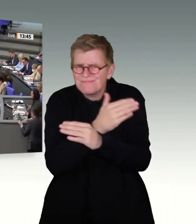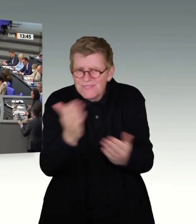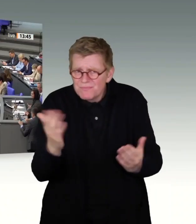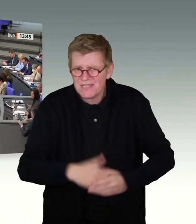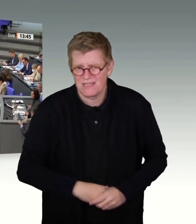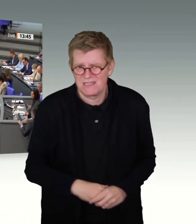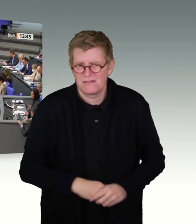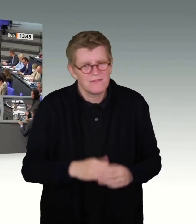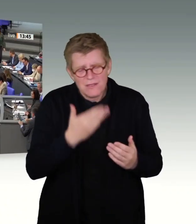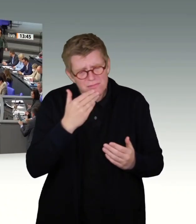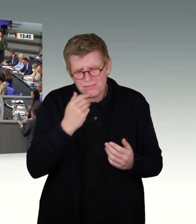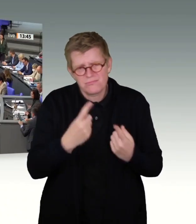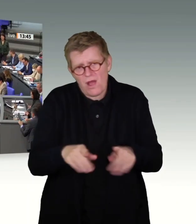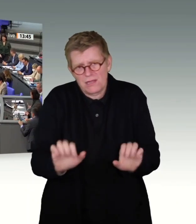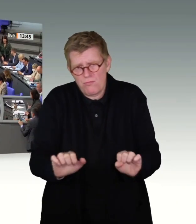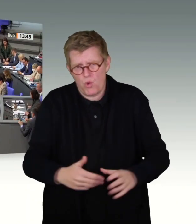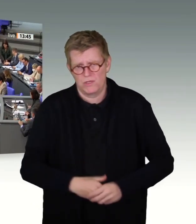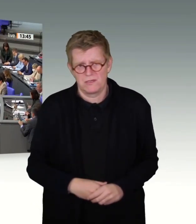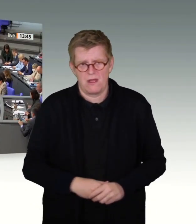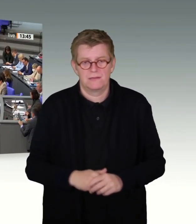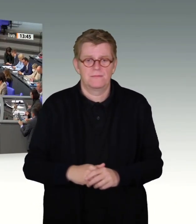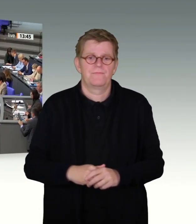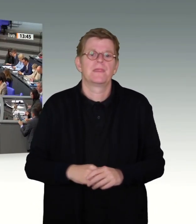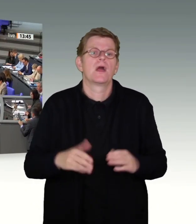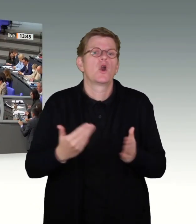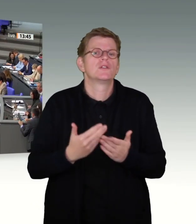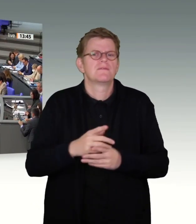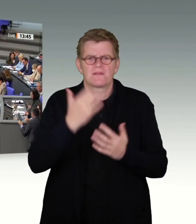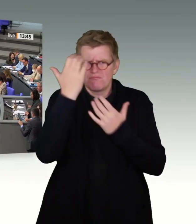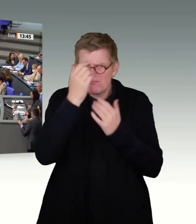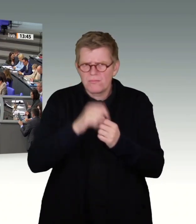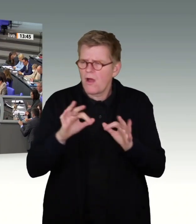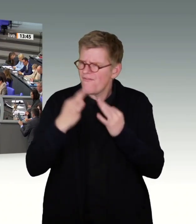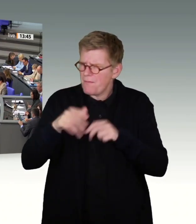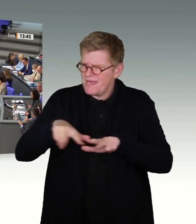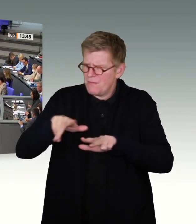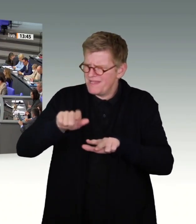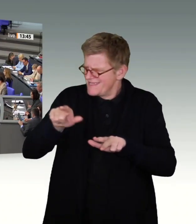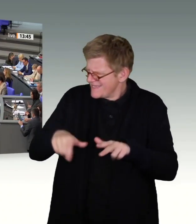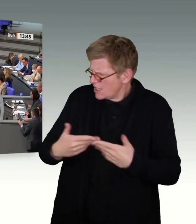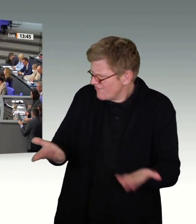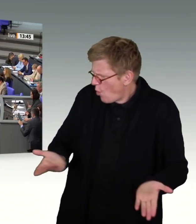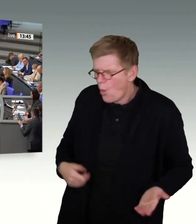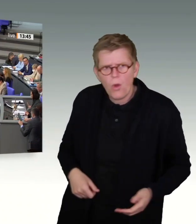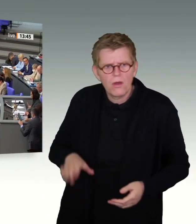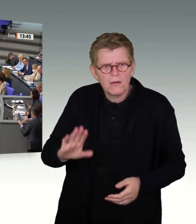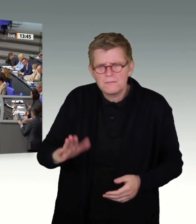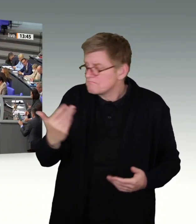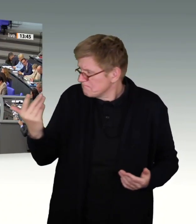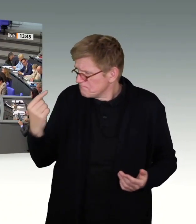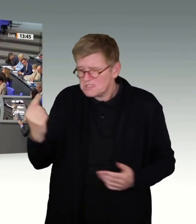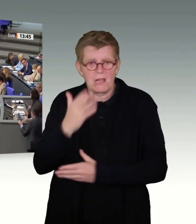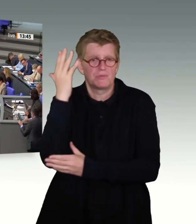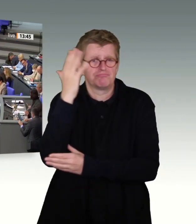Und ich frage mich in dieser Diskussion, wo ist eigentlich die Familienministerin? Ich habe Ihre Stimme dazu bisher nicht